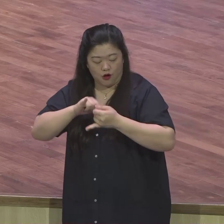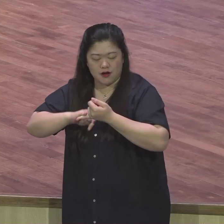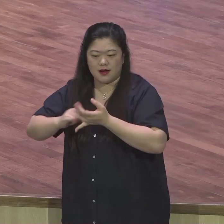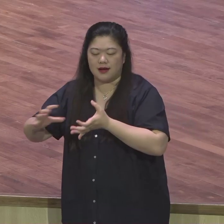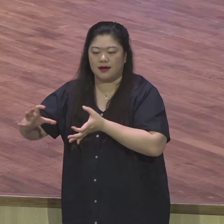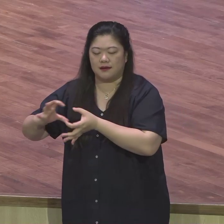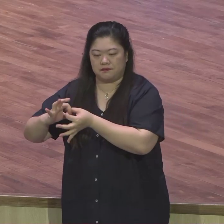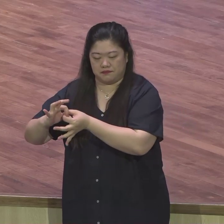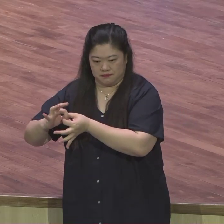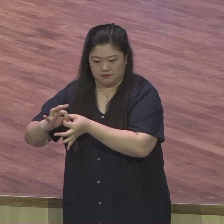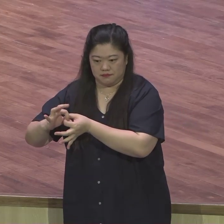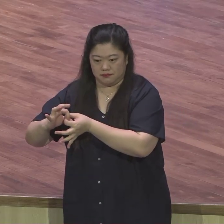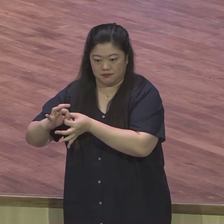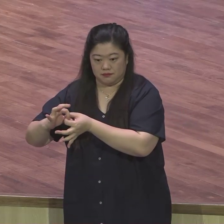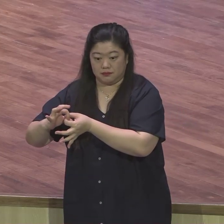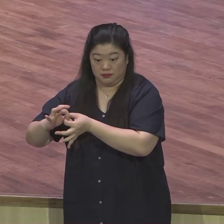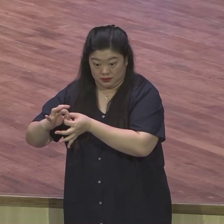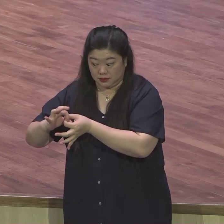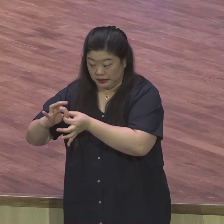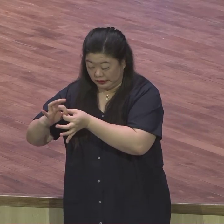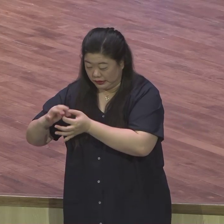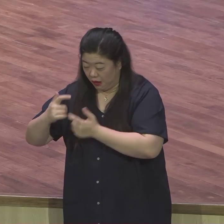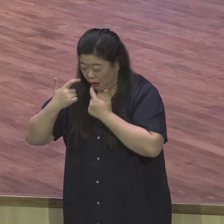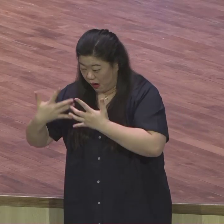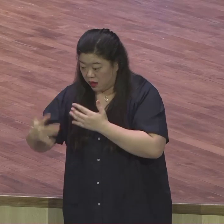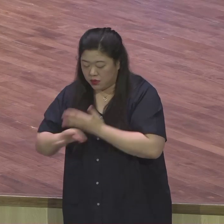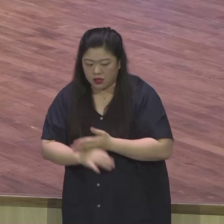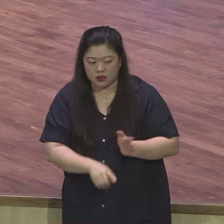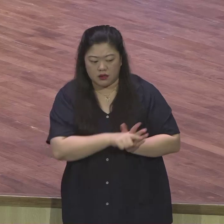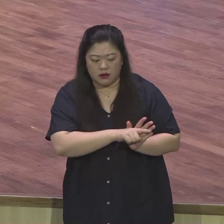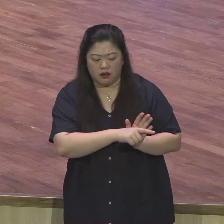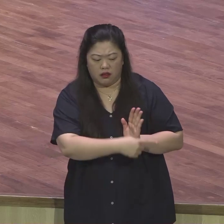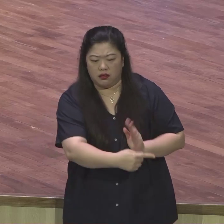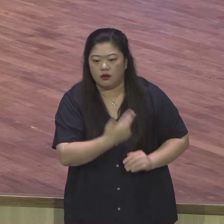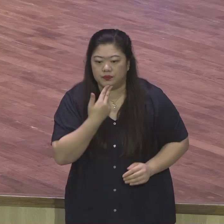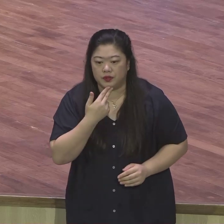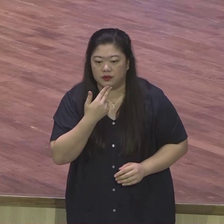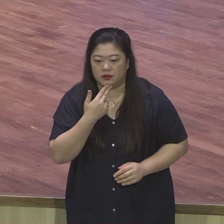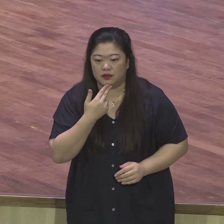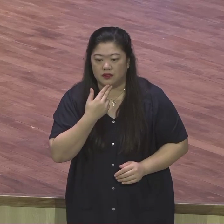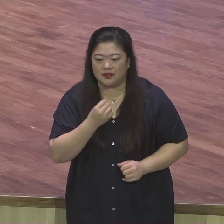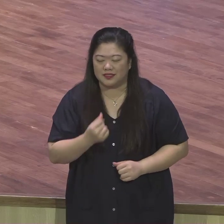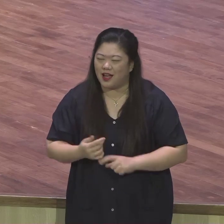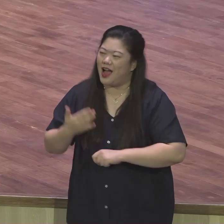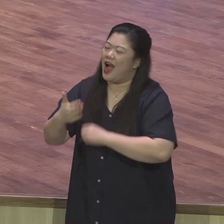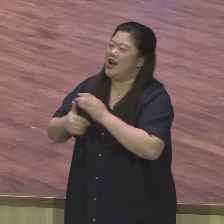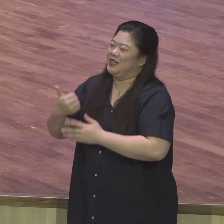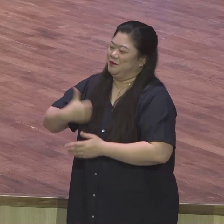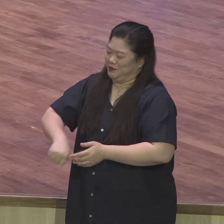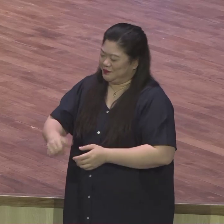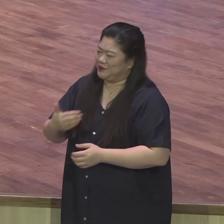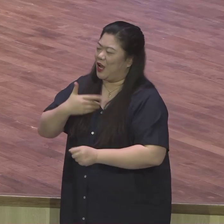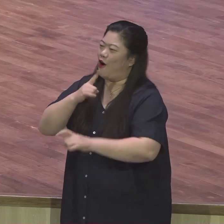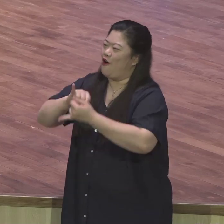덕진이 흔들림이 없어요. 누가 뭐라 한다고 해서 할까 말까 기분 따라 감정 따라